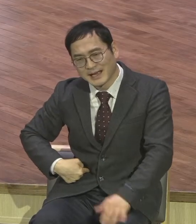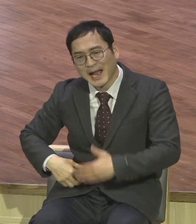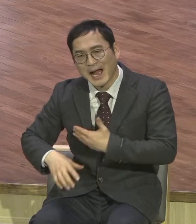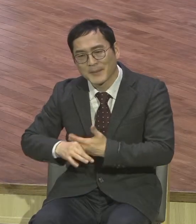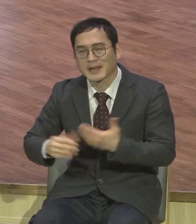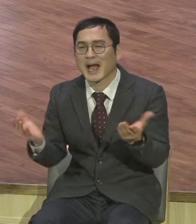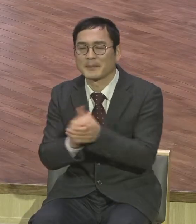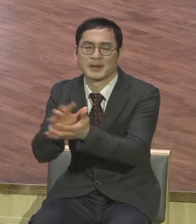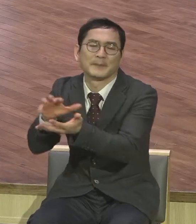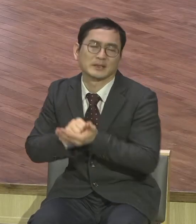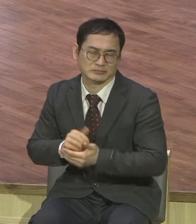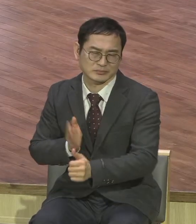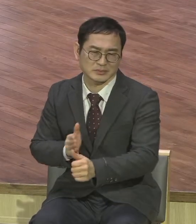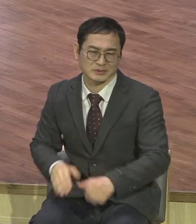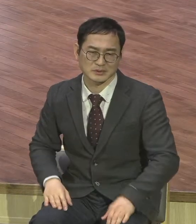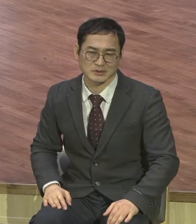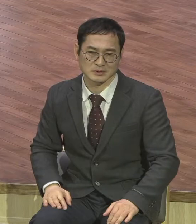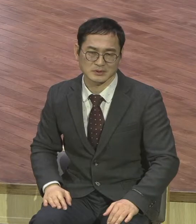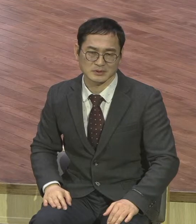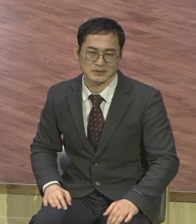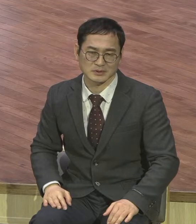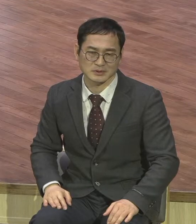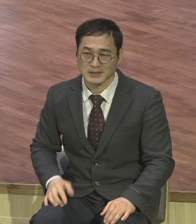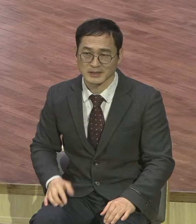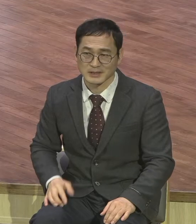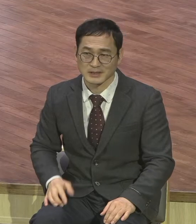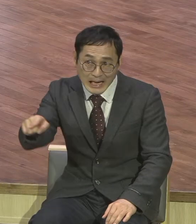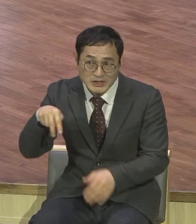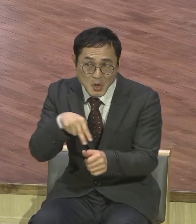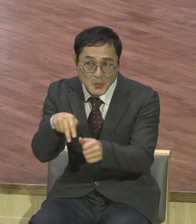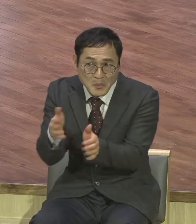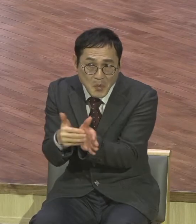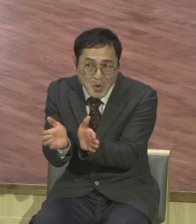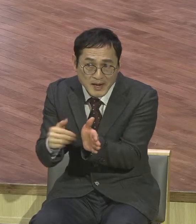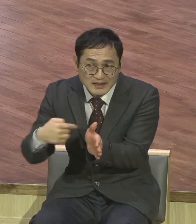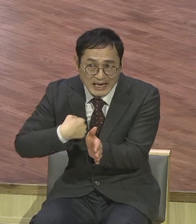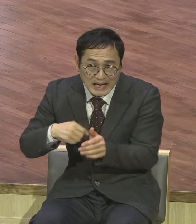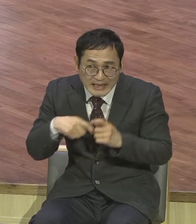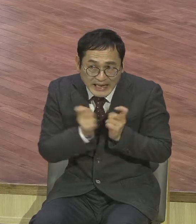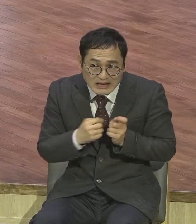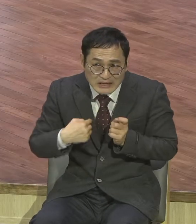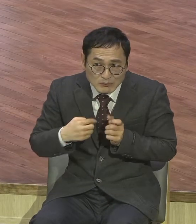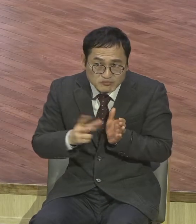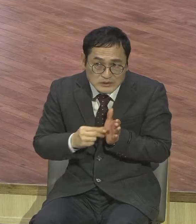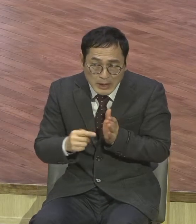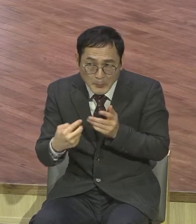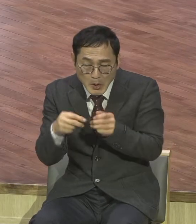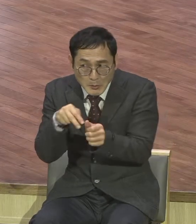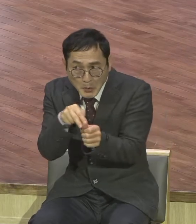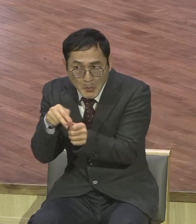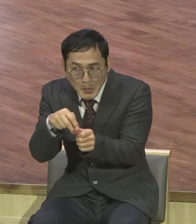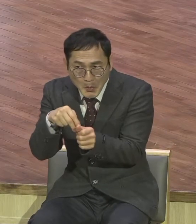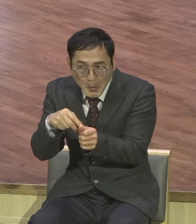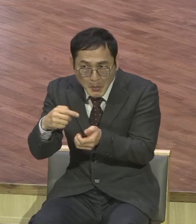무슨 목사가 할 일이 없어가지고 이 수많은 사람들만한테 개인의 문제를 이야기하겠어요 그럴 시간이 없어요